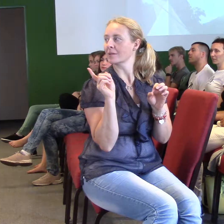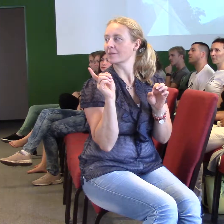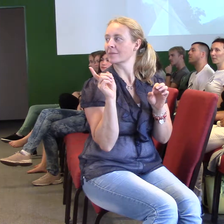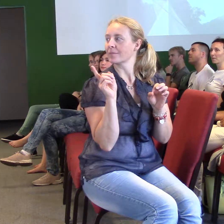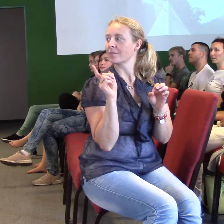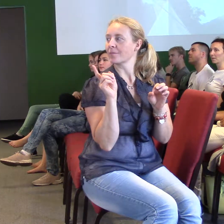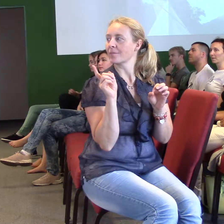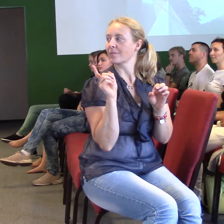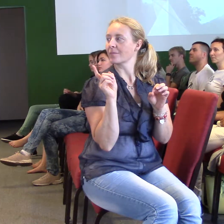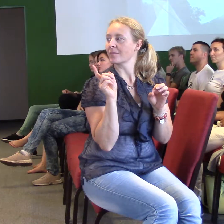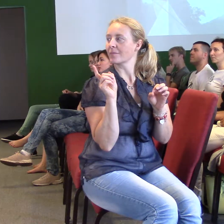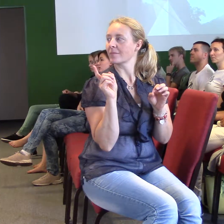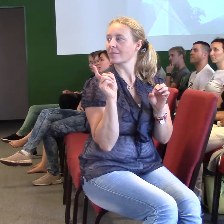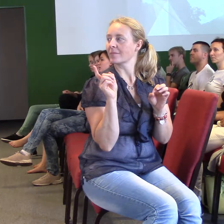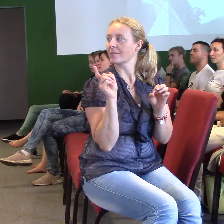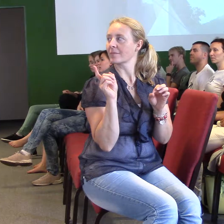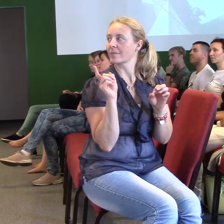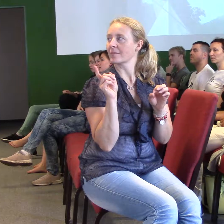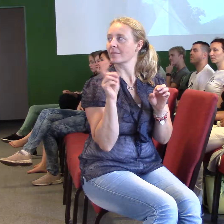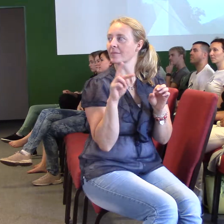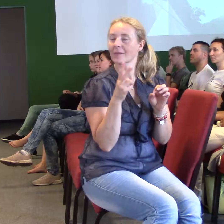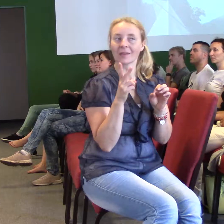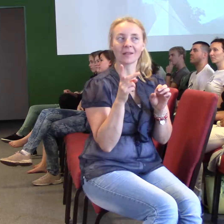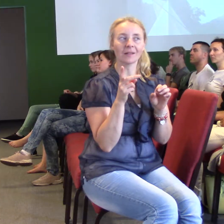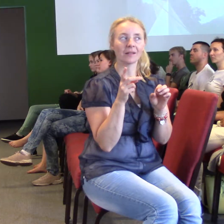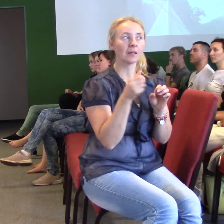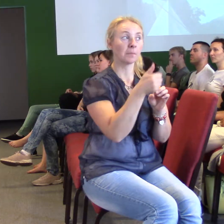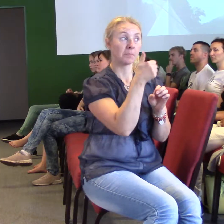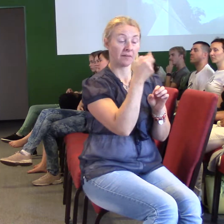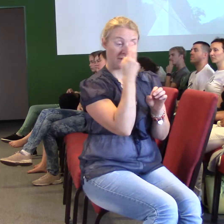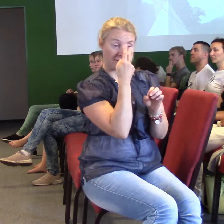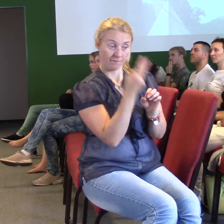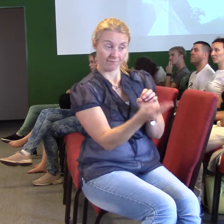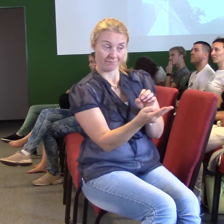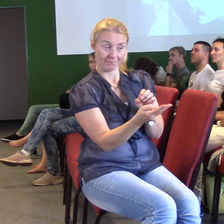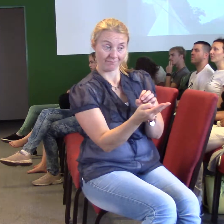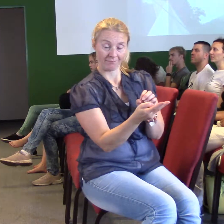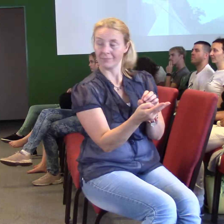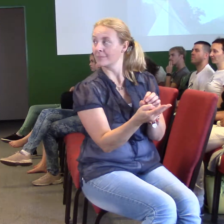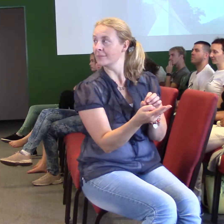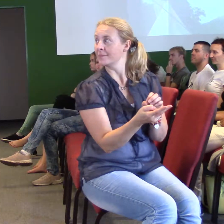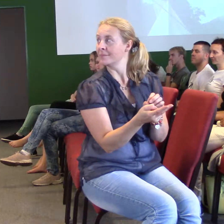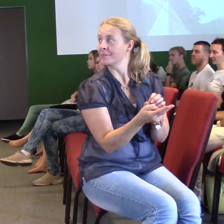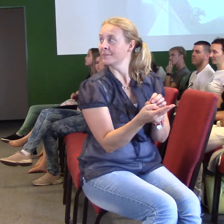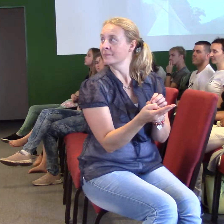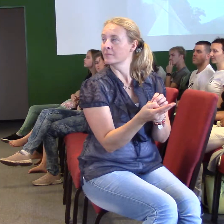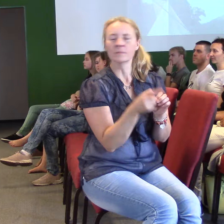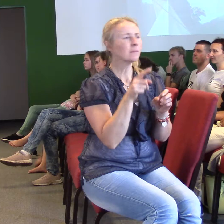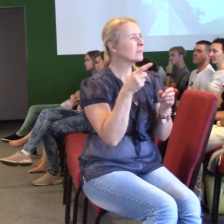Ale i když to jinak vypadá, na první pohled, tak je to jednoužitý ten obsah. Je